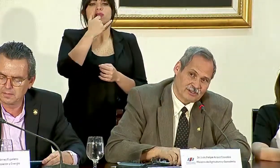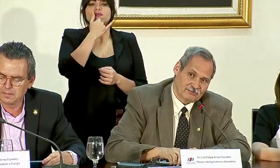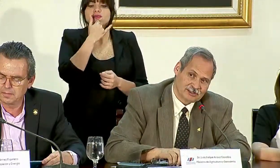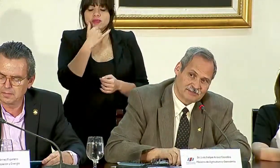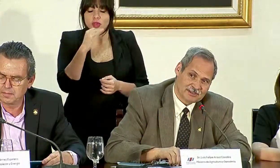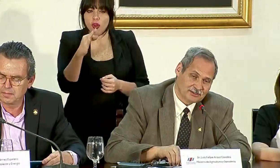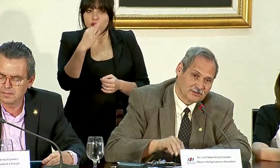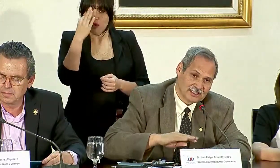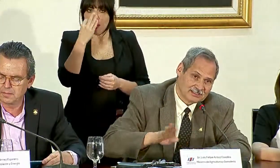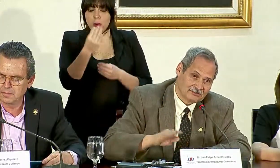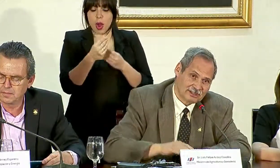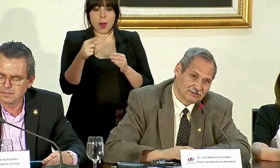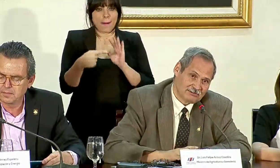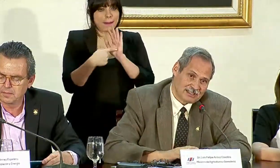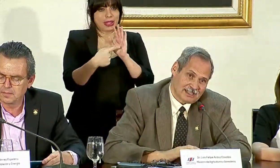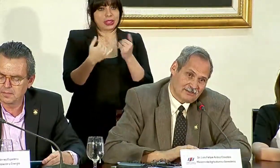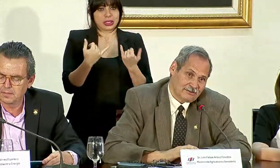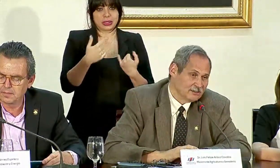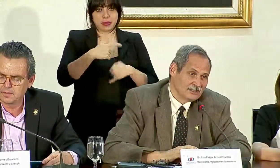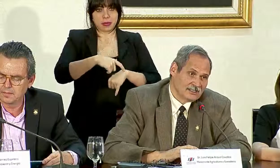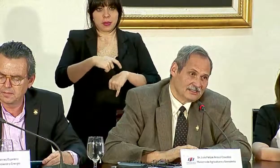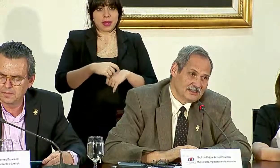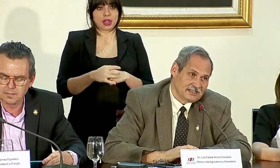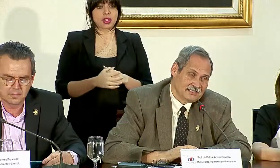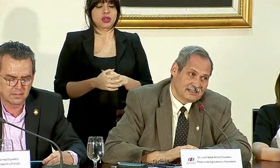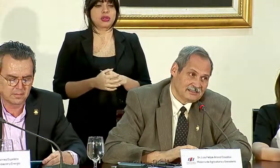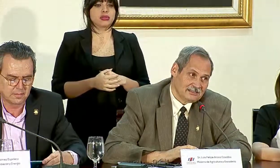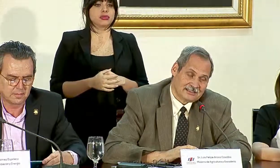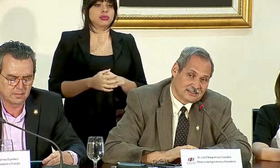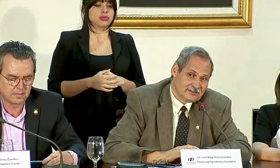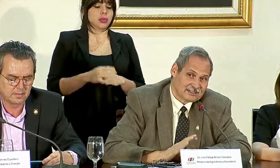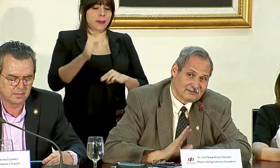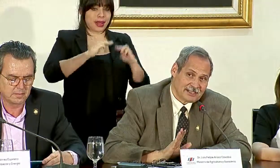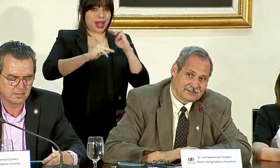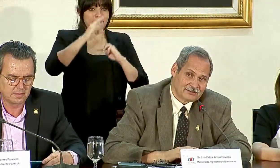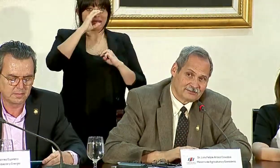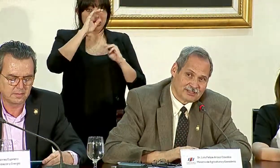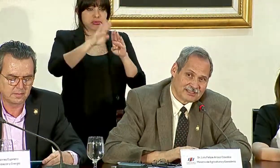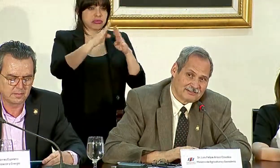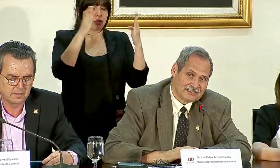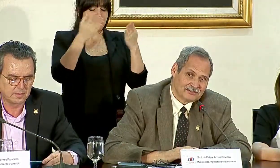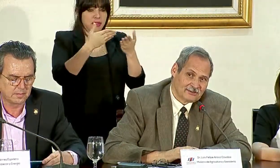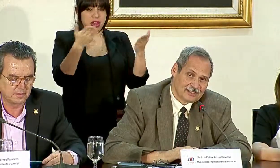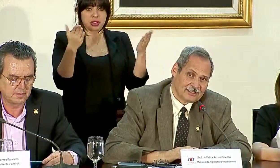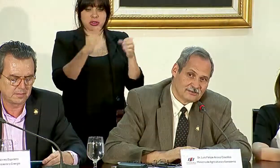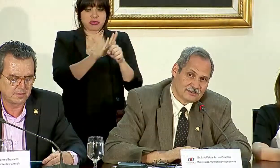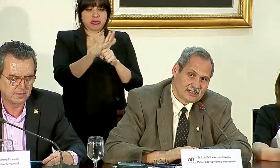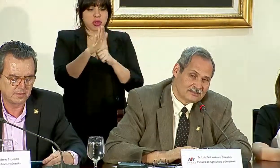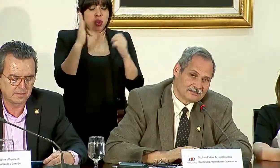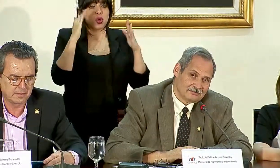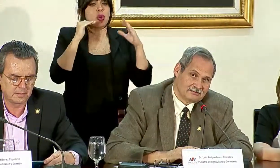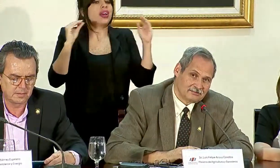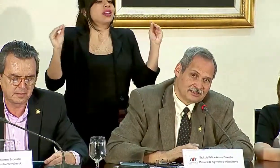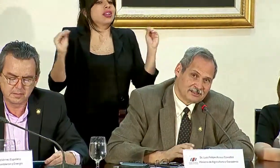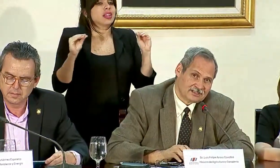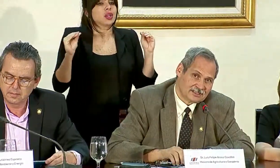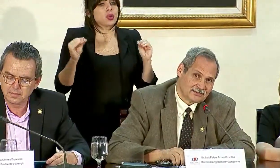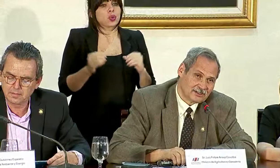la forma como se presentó y en este momento el mercado de cerdo está abierto completamente, no hay ninguna